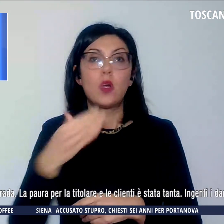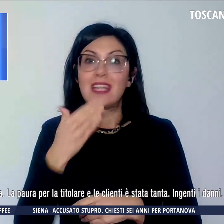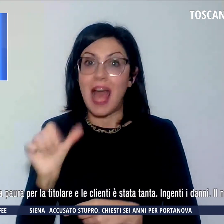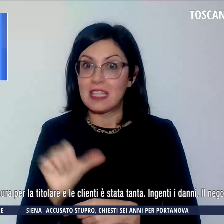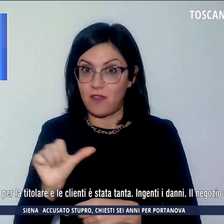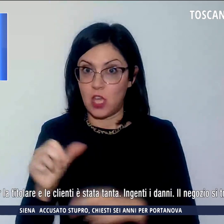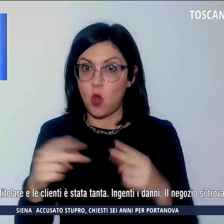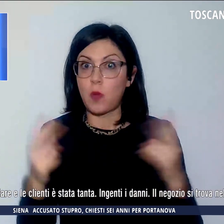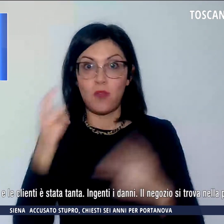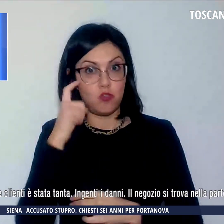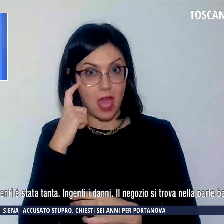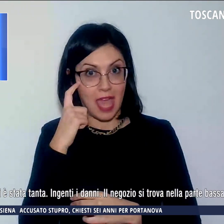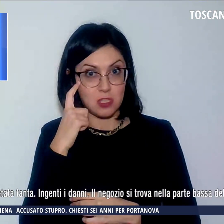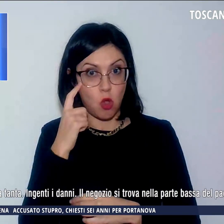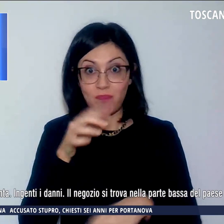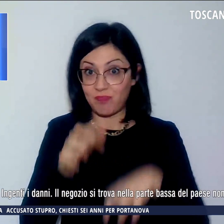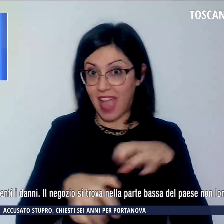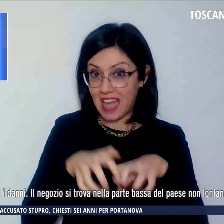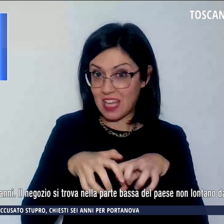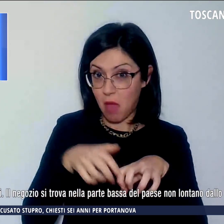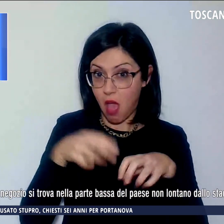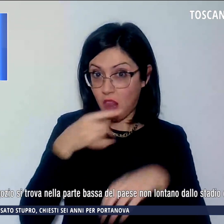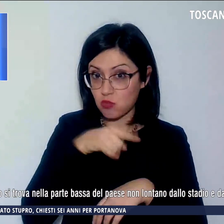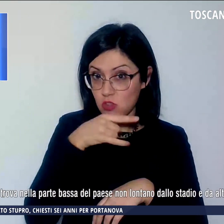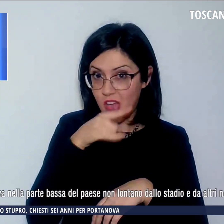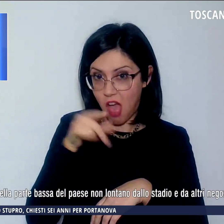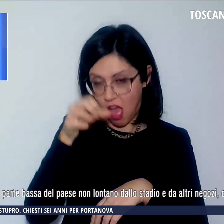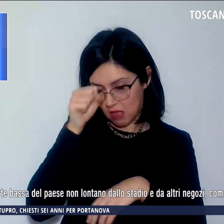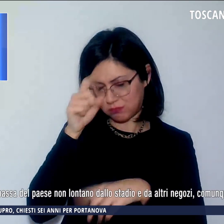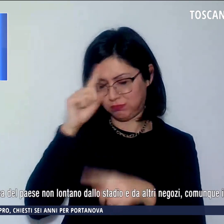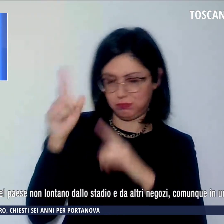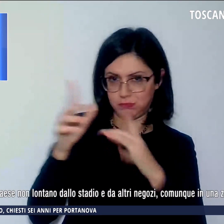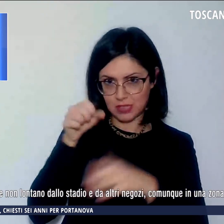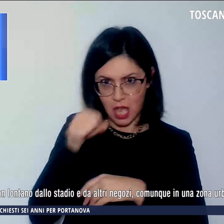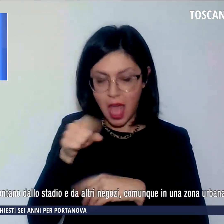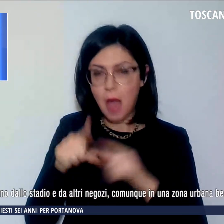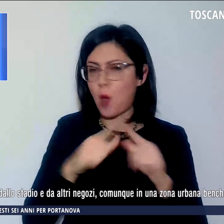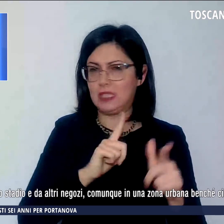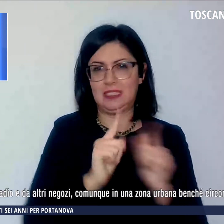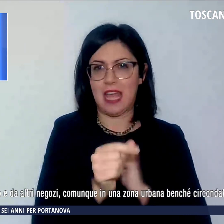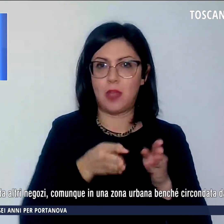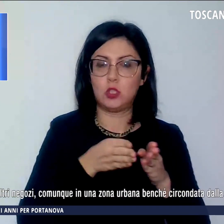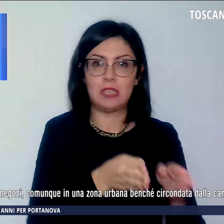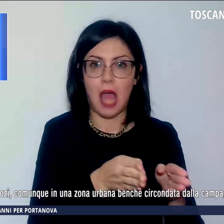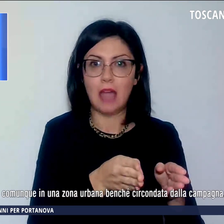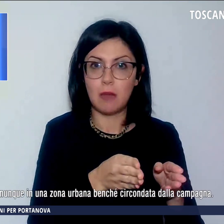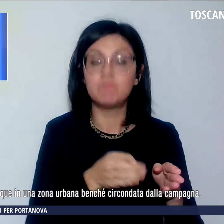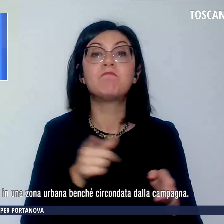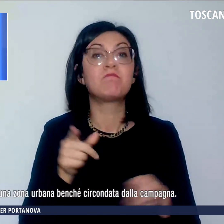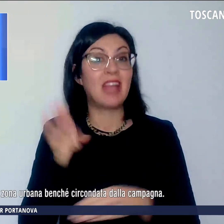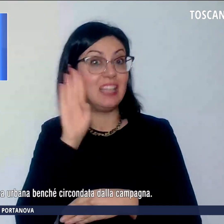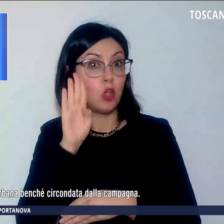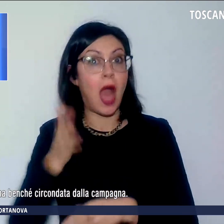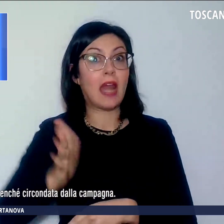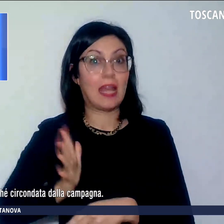L'animale è rimasto stordito per la botta ed è fuggito per la strada. La paura per la titolare e le clienti